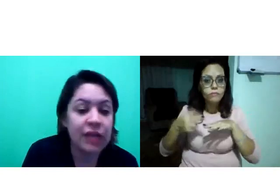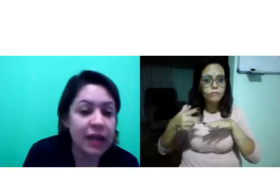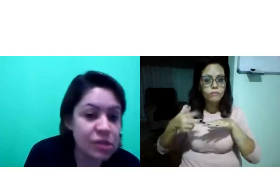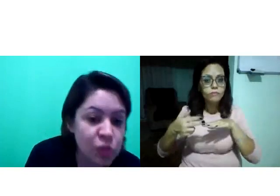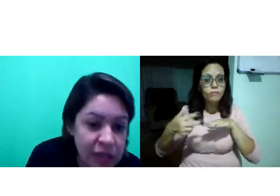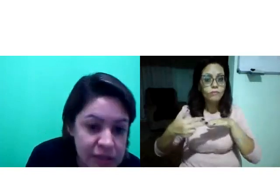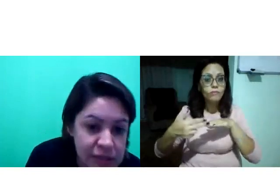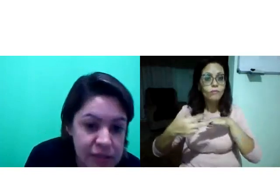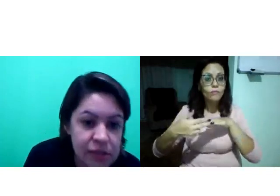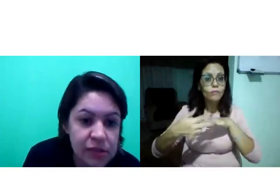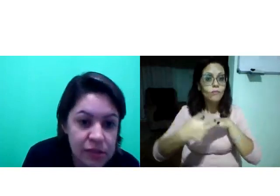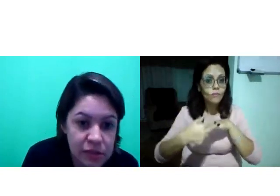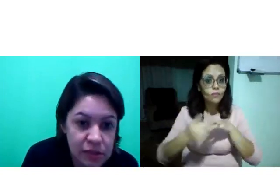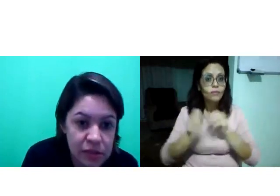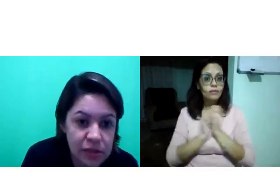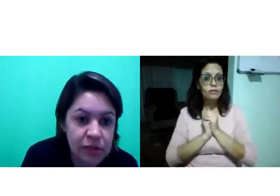Cortar as unhas.